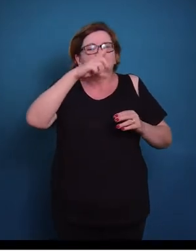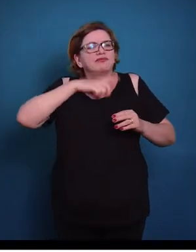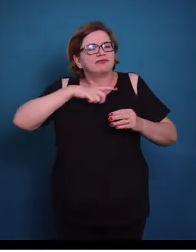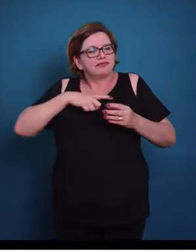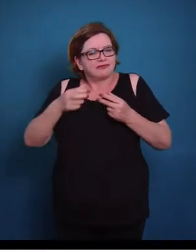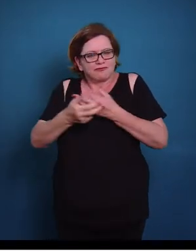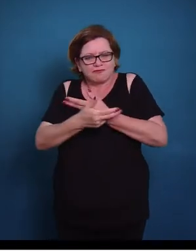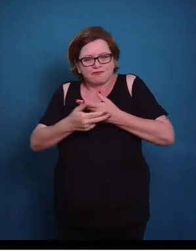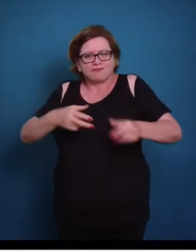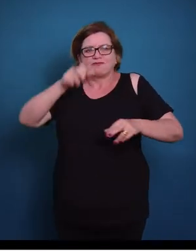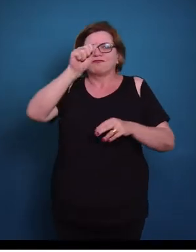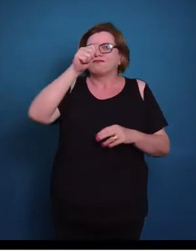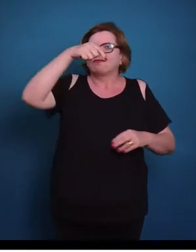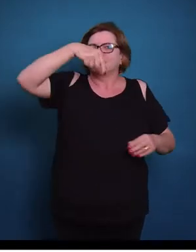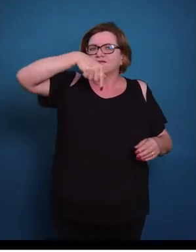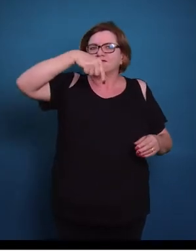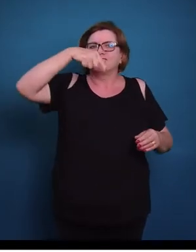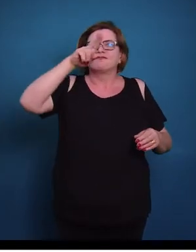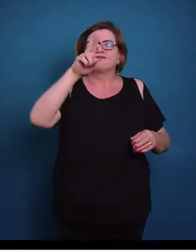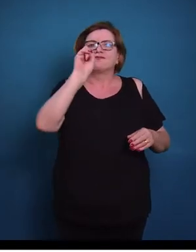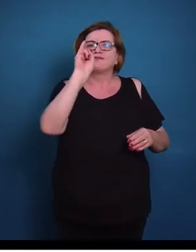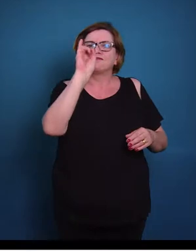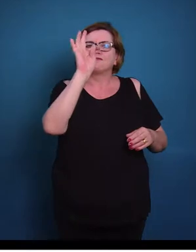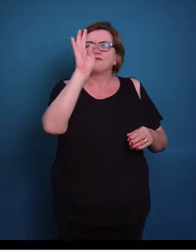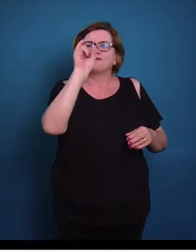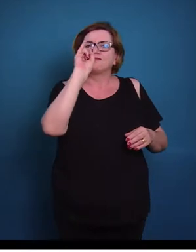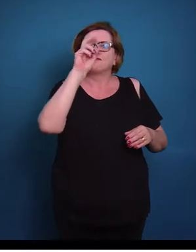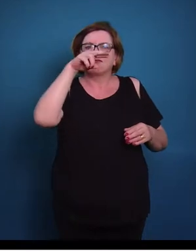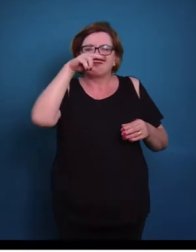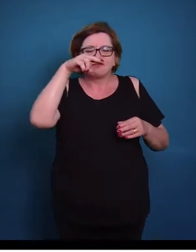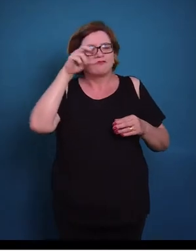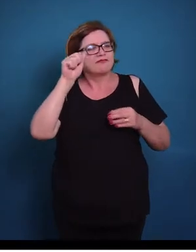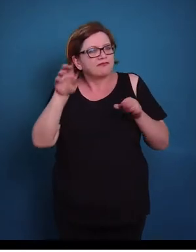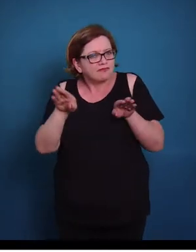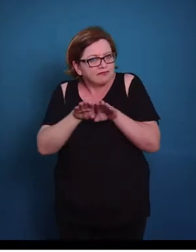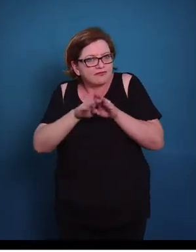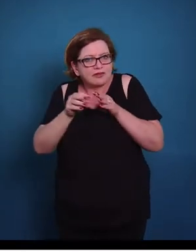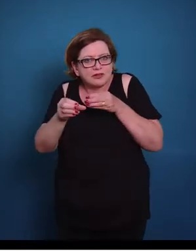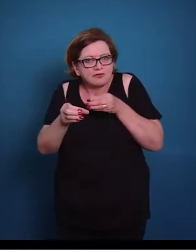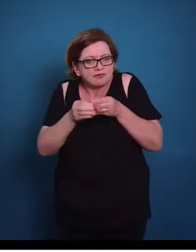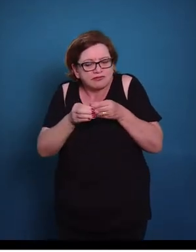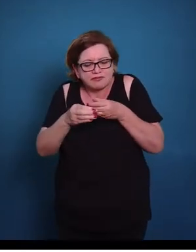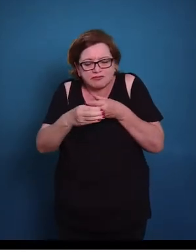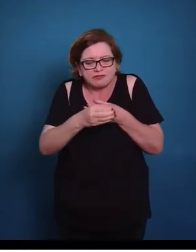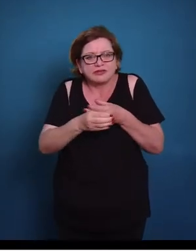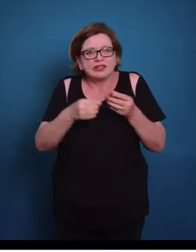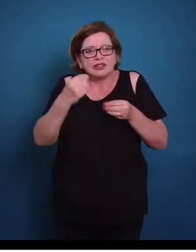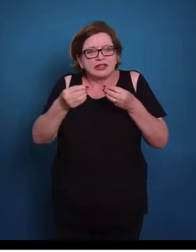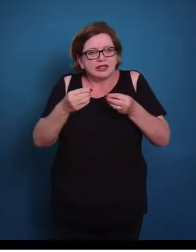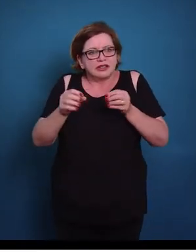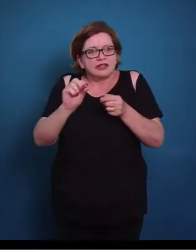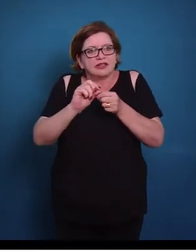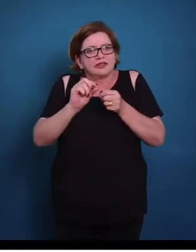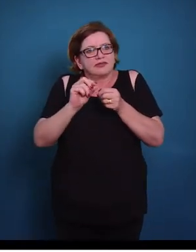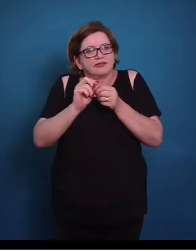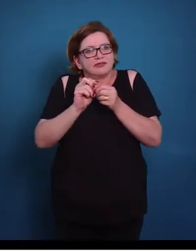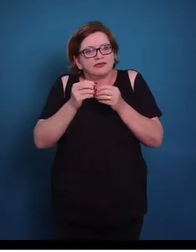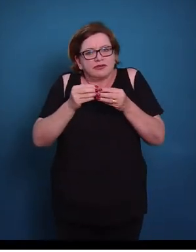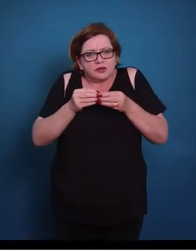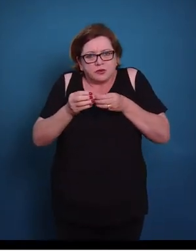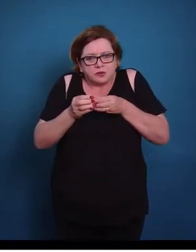e nessa região também nós vamos ter uma conexão da célula com a outra. Então essas duas regiões vão formar uma zona de